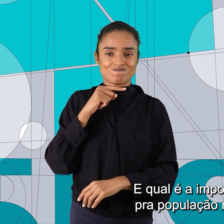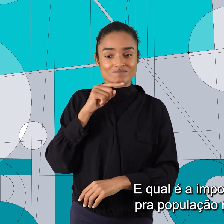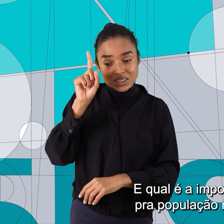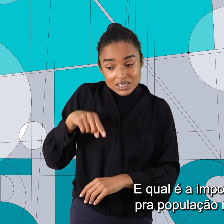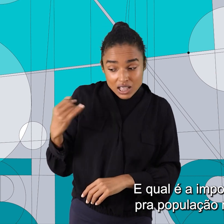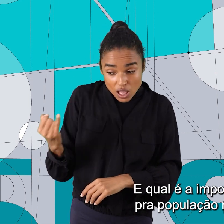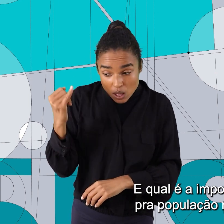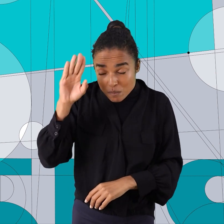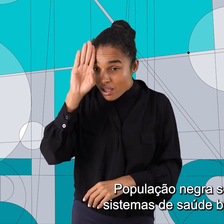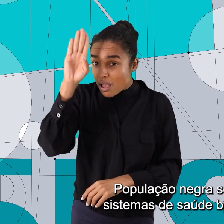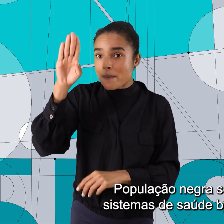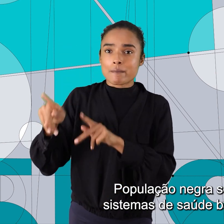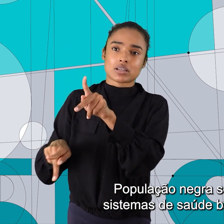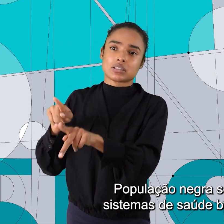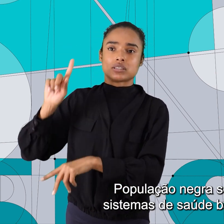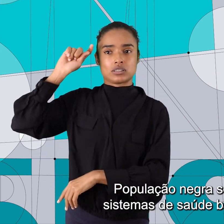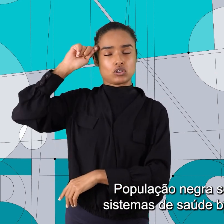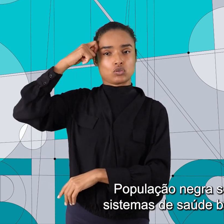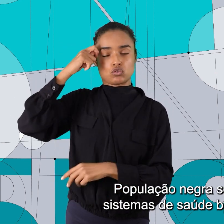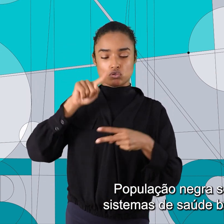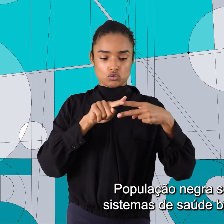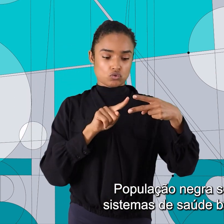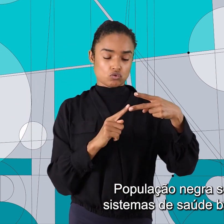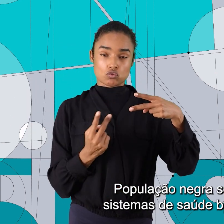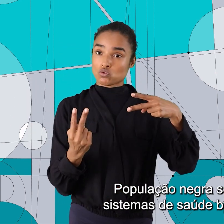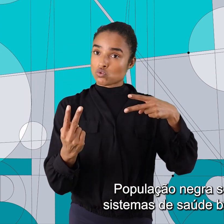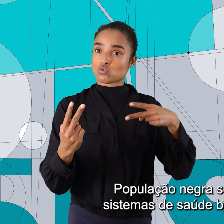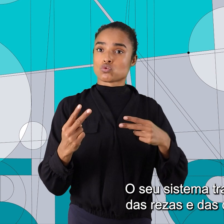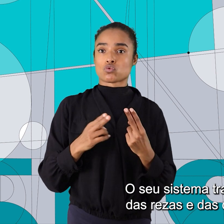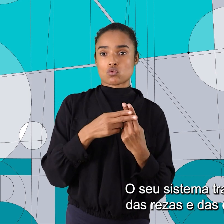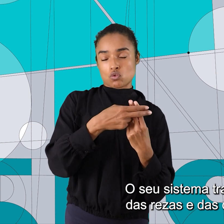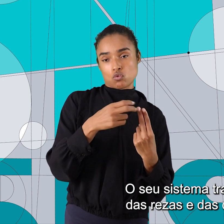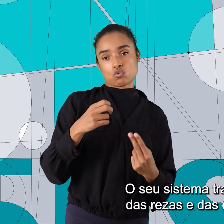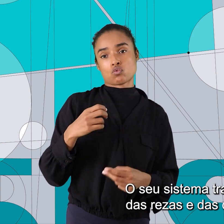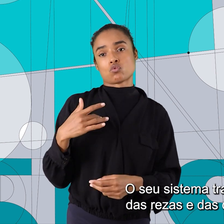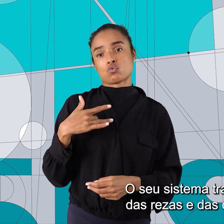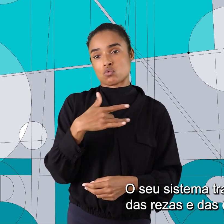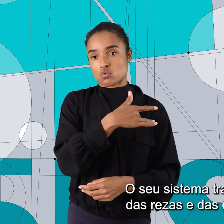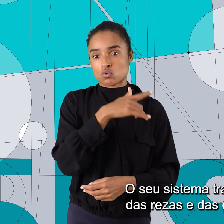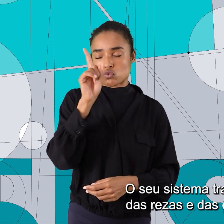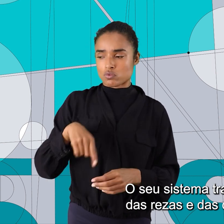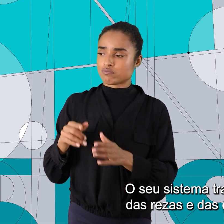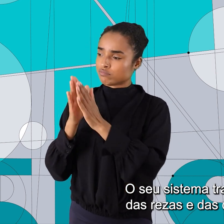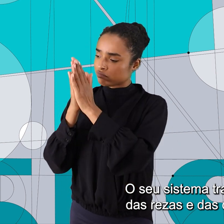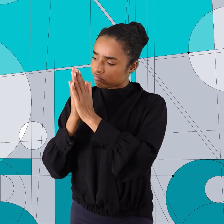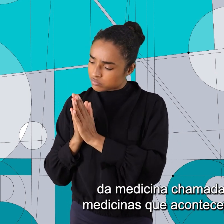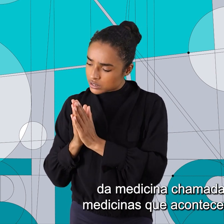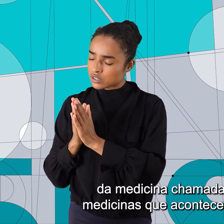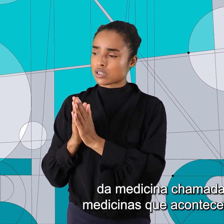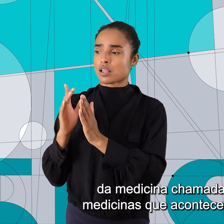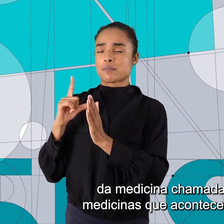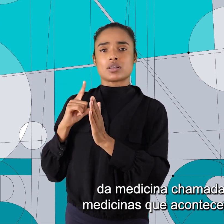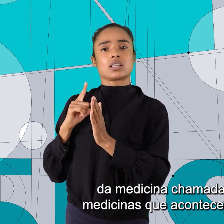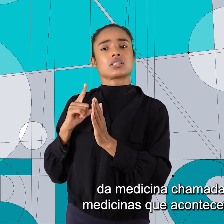importância para a população negra? A população negra só tem dois sistemas de saúde, basicamente. O seu sistema tradicional das rezas, das crenças, da